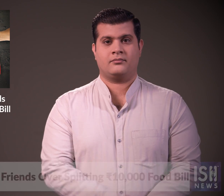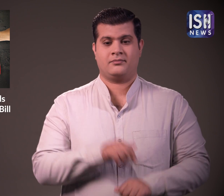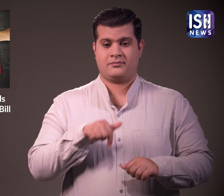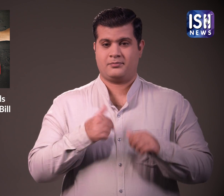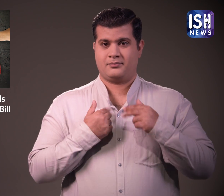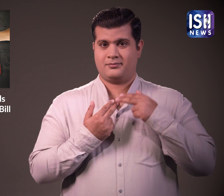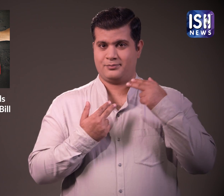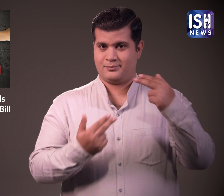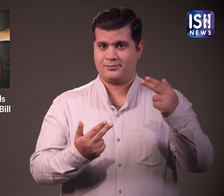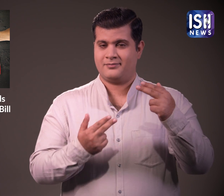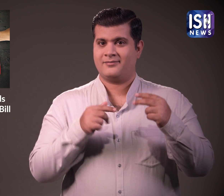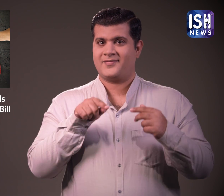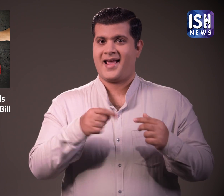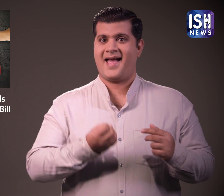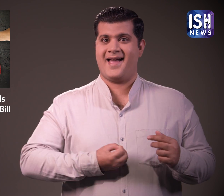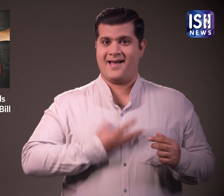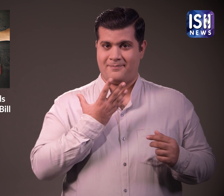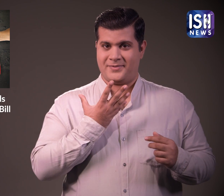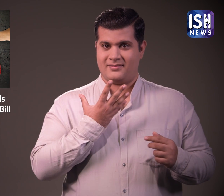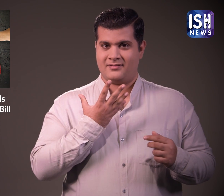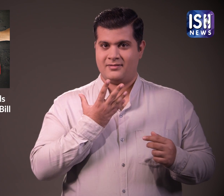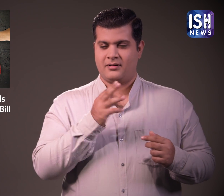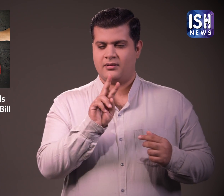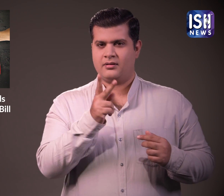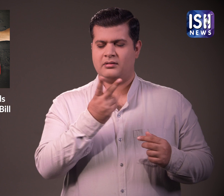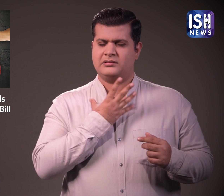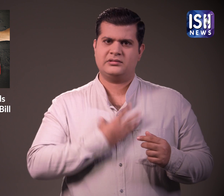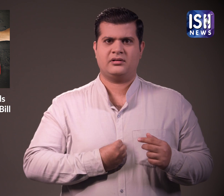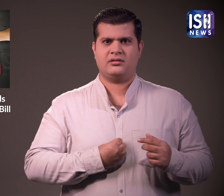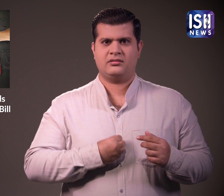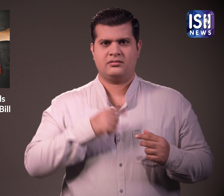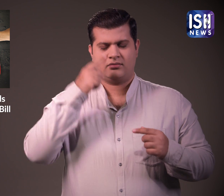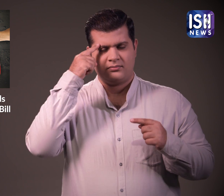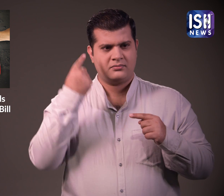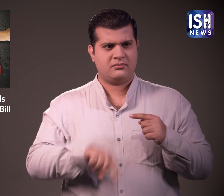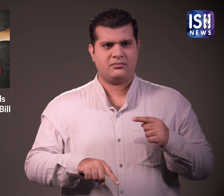आज की कहानी एक सुखत घटना की है जो जान लेवा बन गई